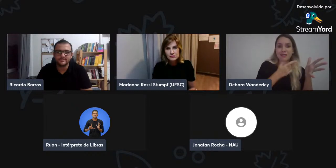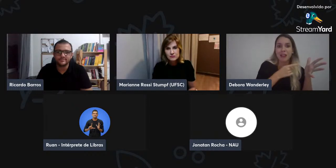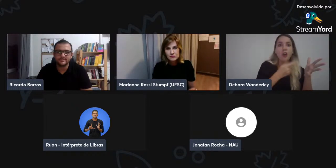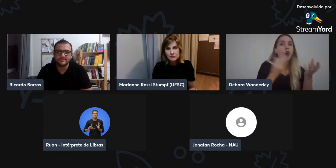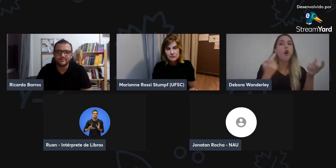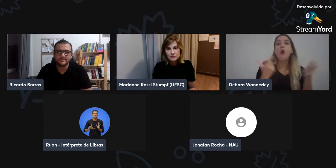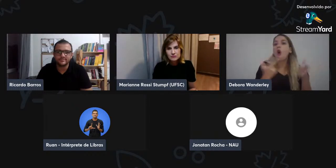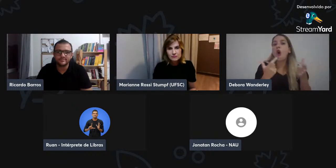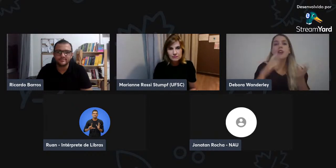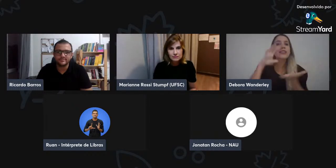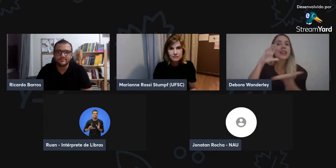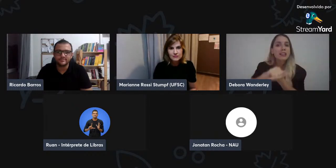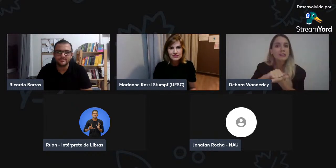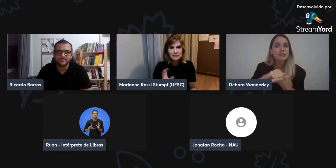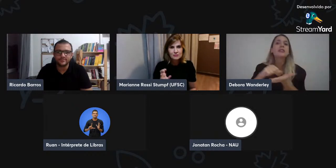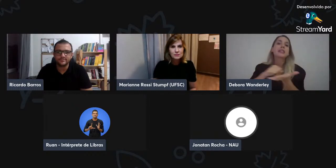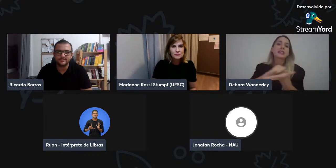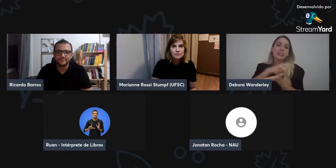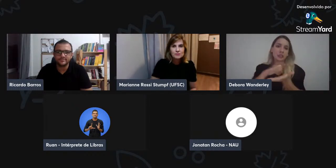surdos, né?